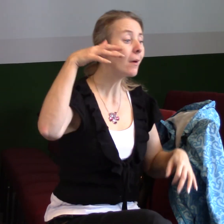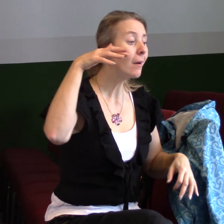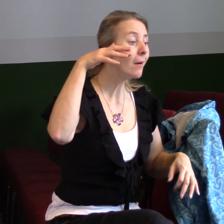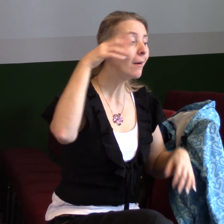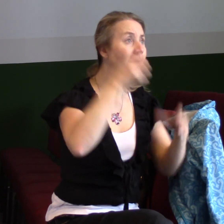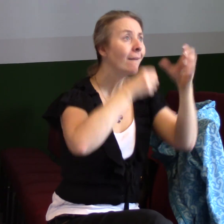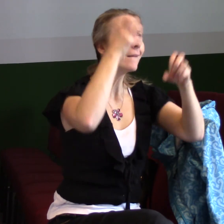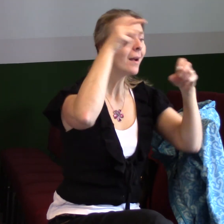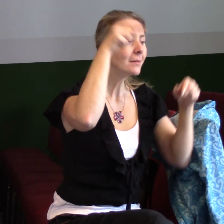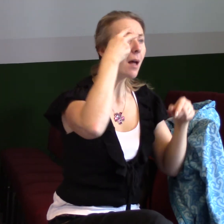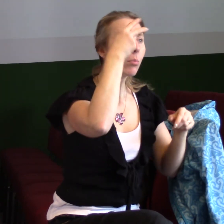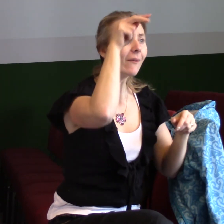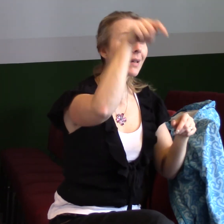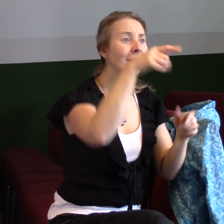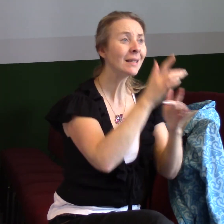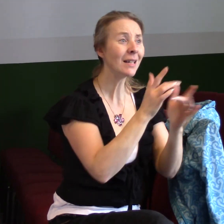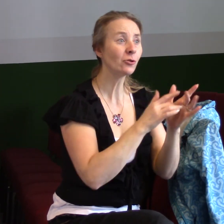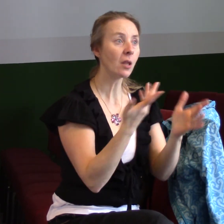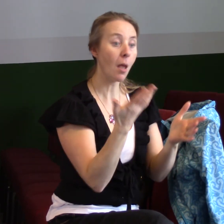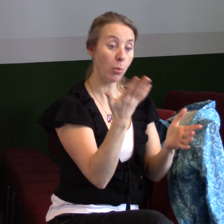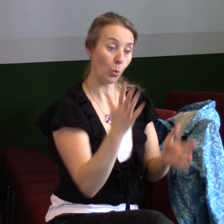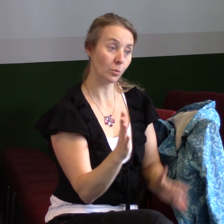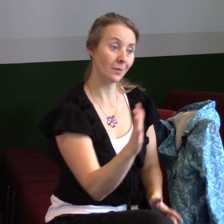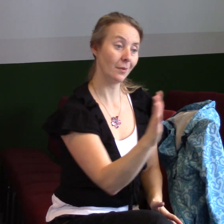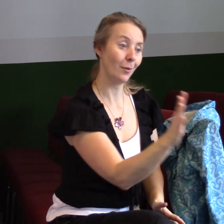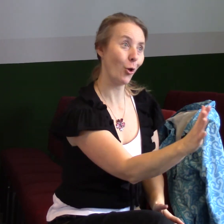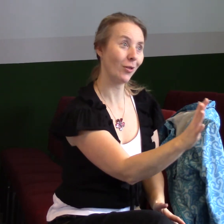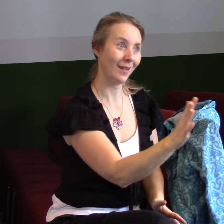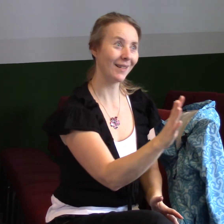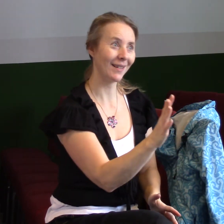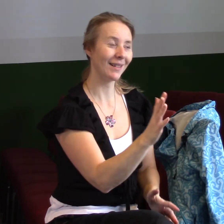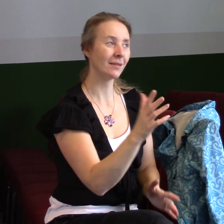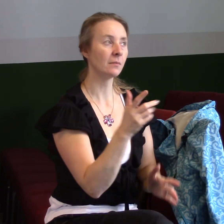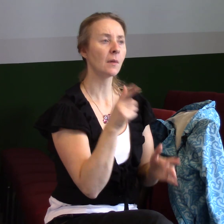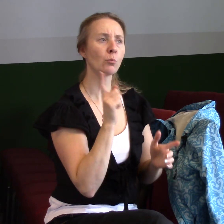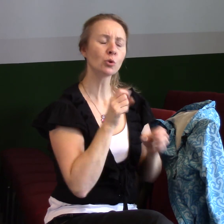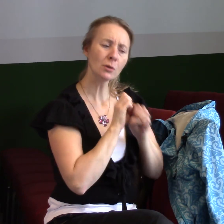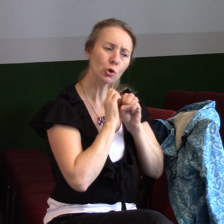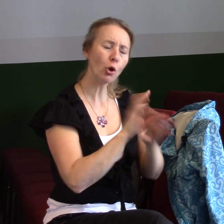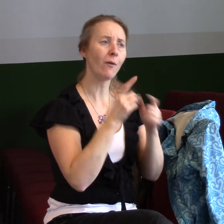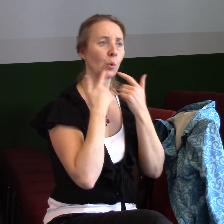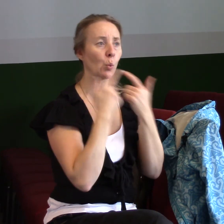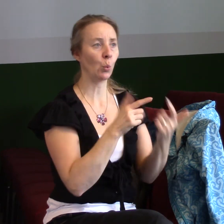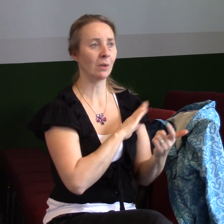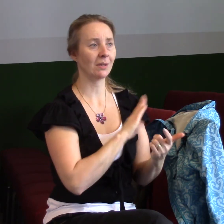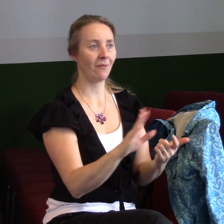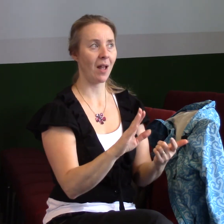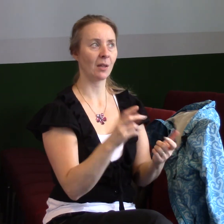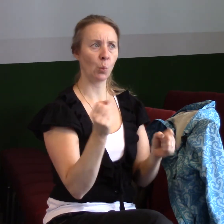pokud chceme mít vítězství, tak musíme bojovat. Musíme dovolit Duchu Svatému, aby v nás rozhycoval takové